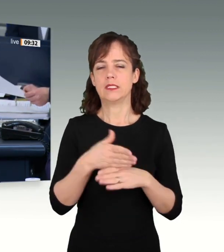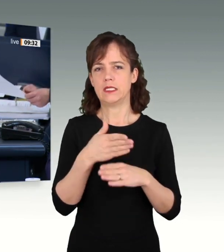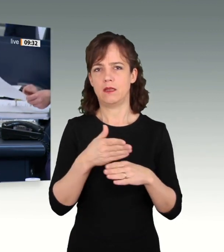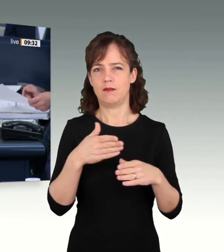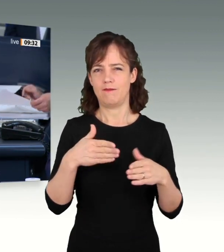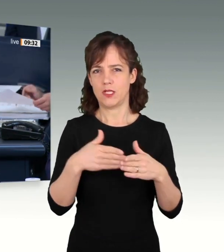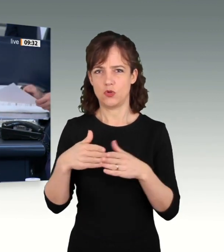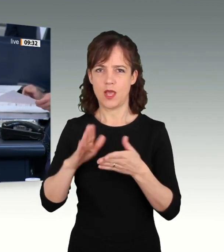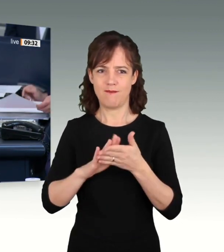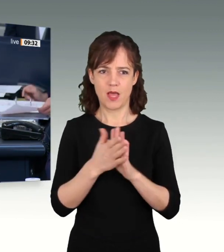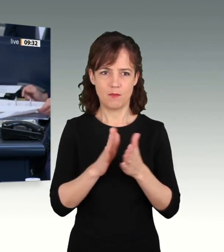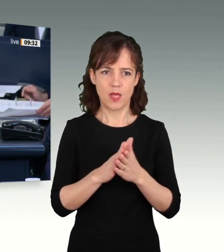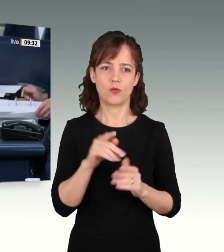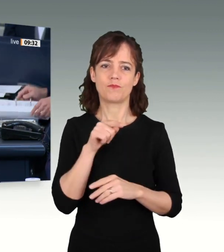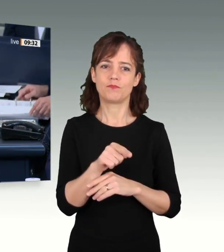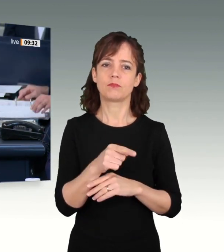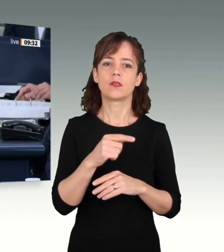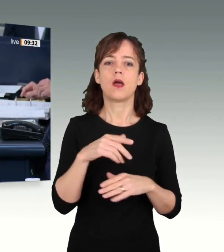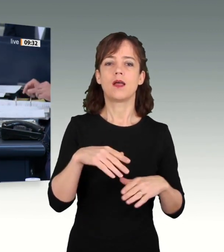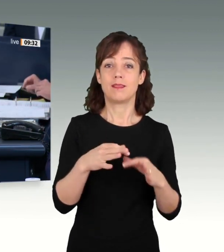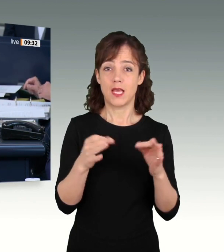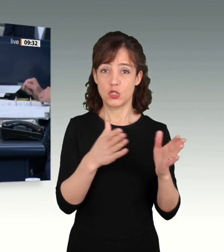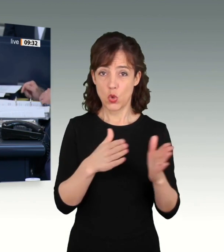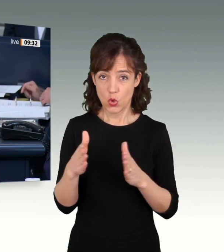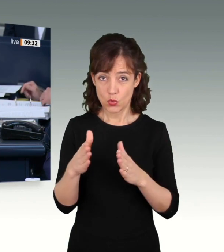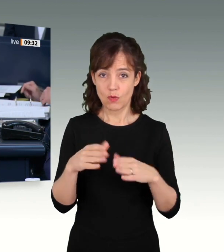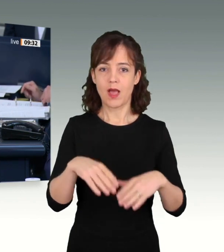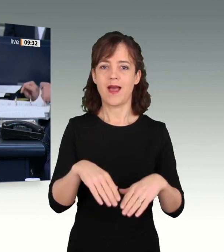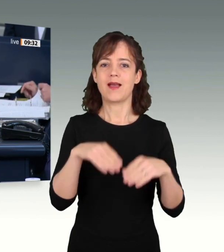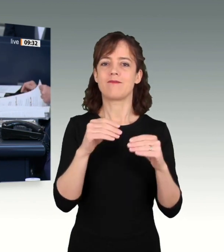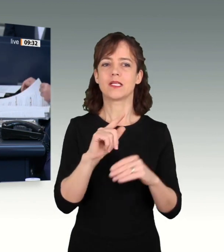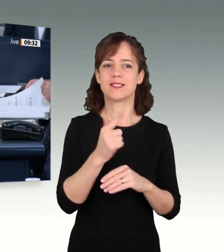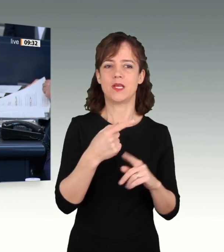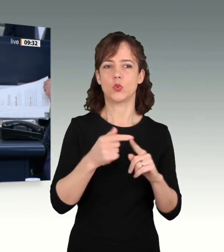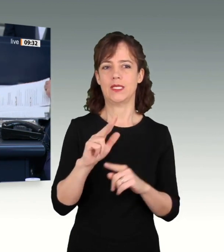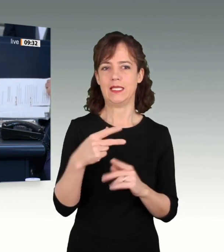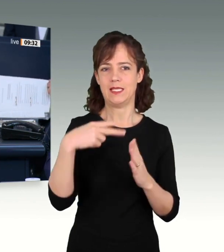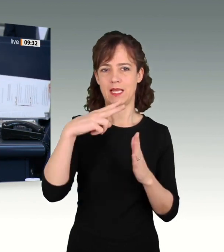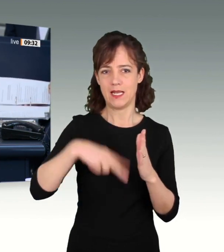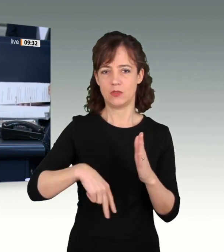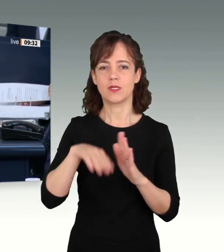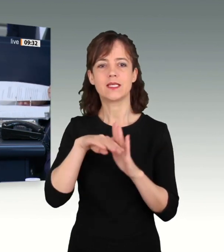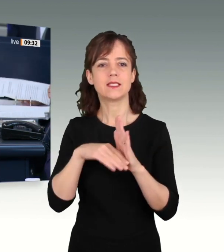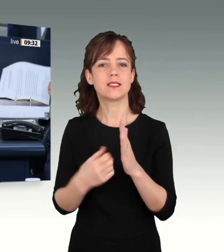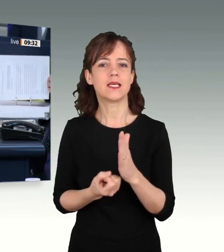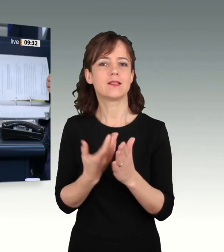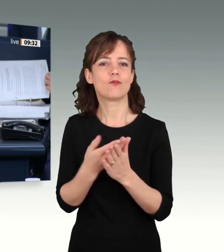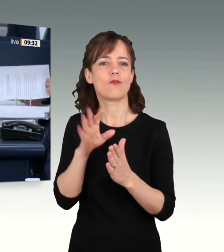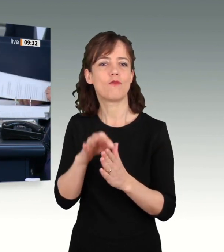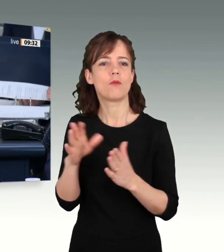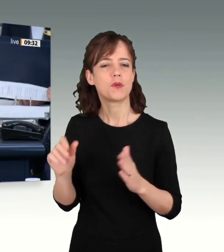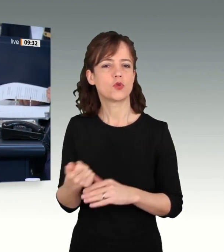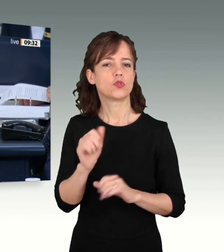eines Gesetzes für einen besonderen Schutz hinweisgebender Personen sowie zur Umsetzung der Richtlinie zum Schutz von Personen, die